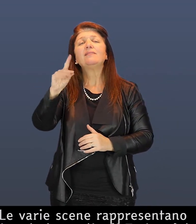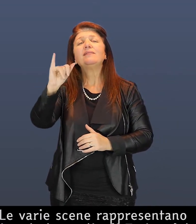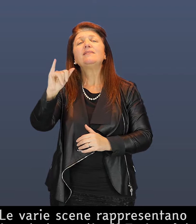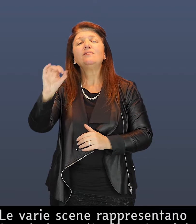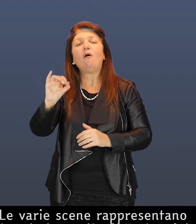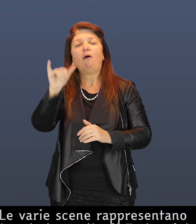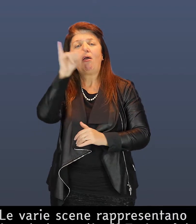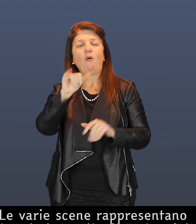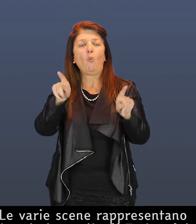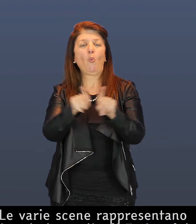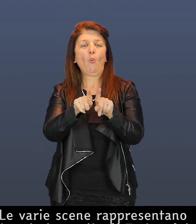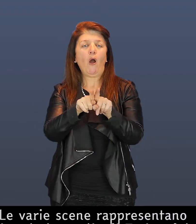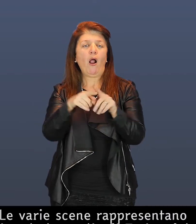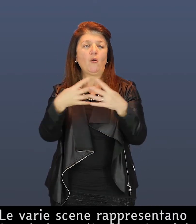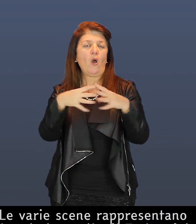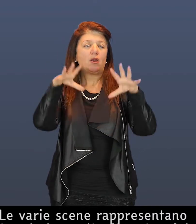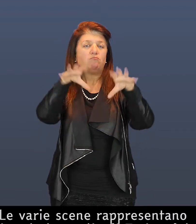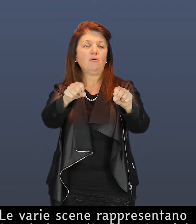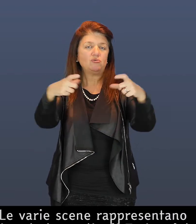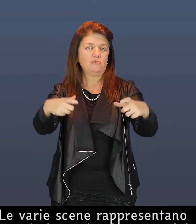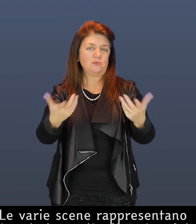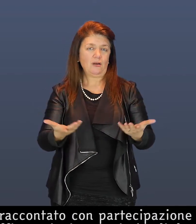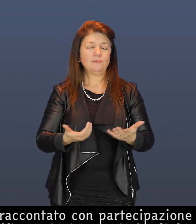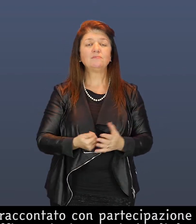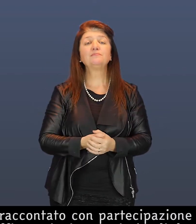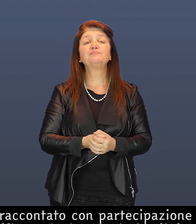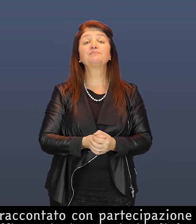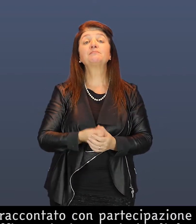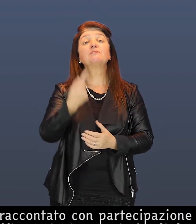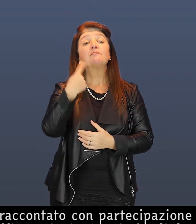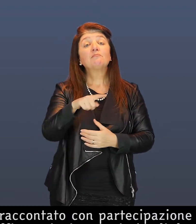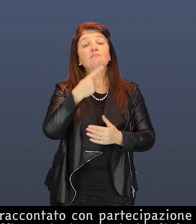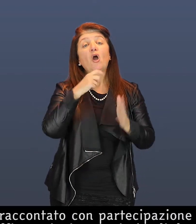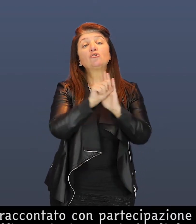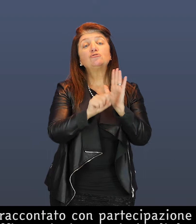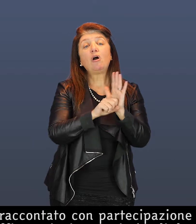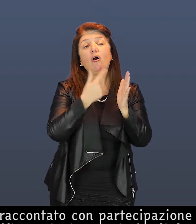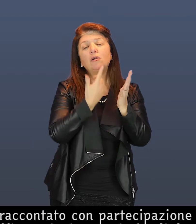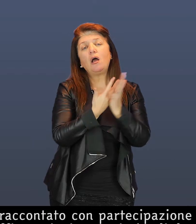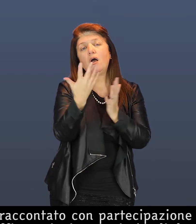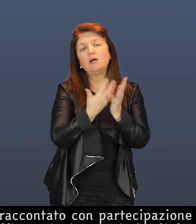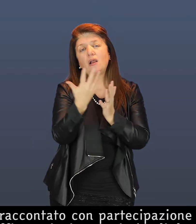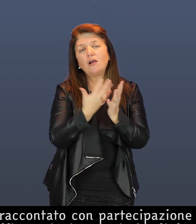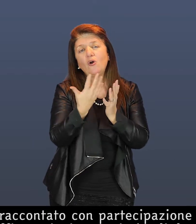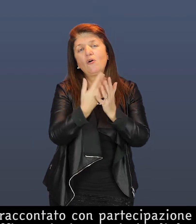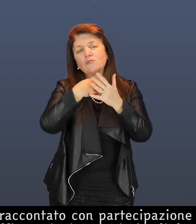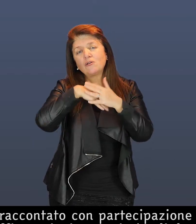L'evento è raccontato con partecipazione e umanità e le raffigurazioni